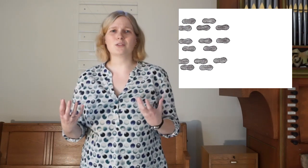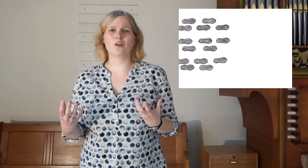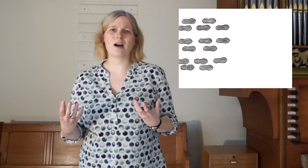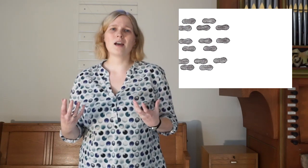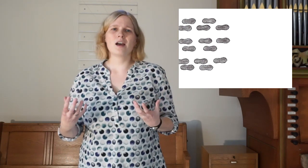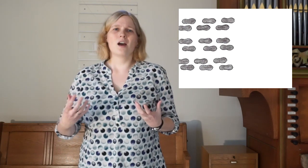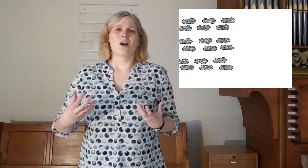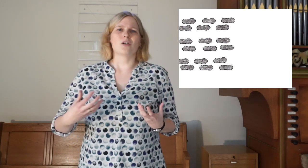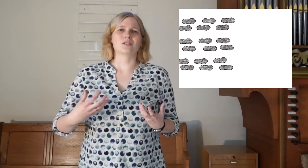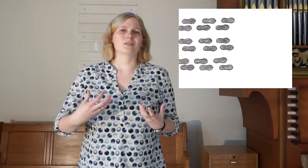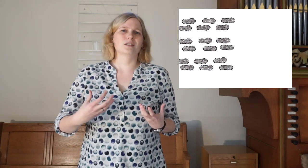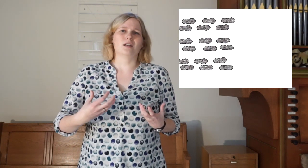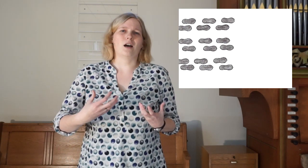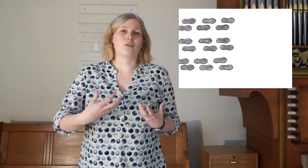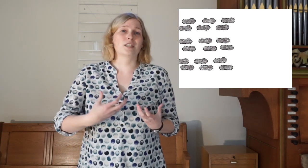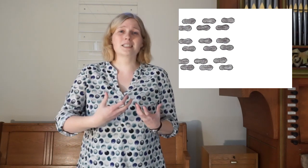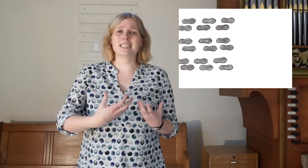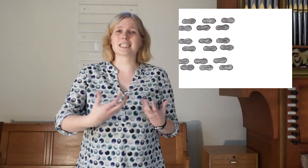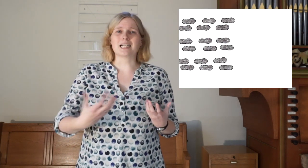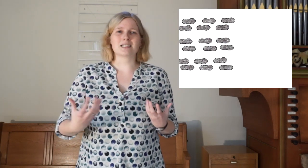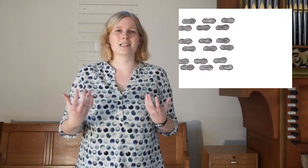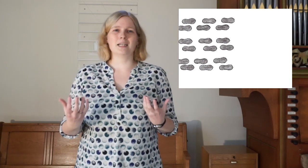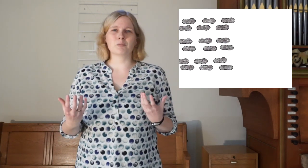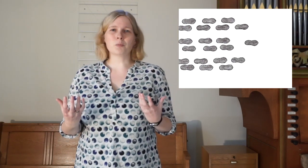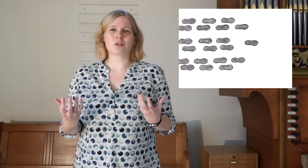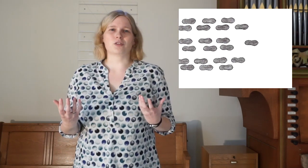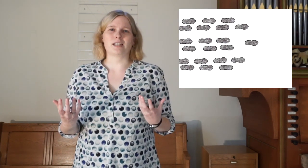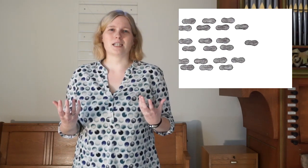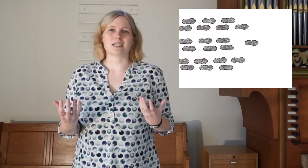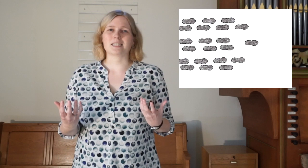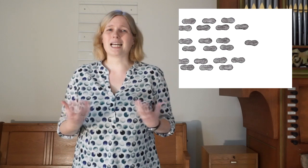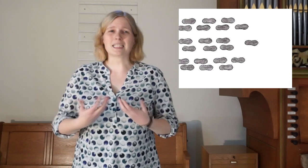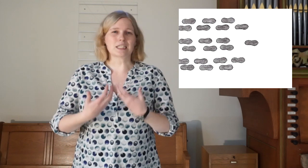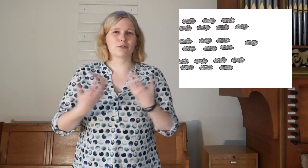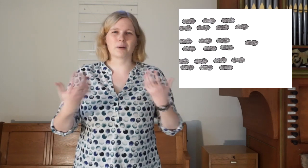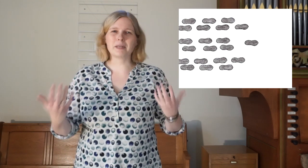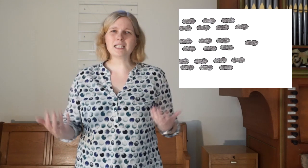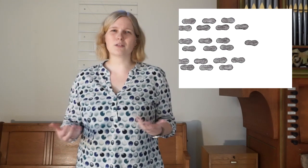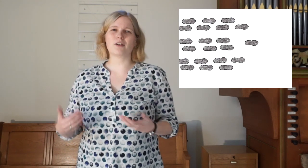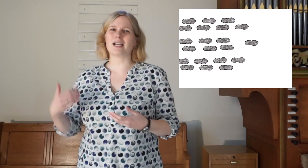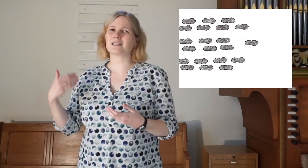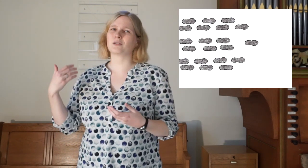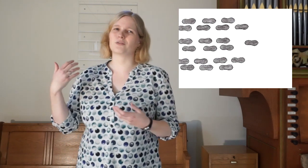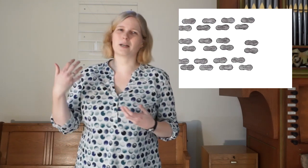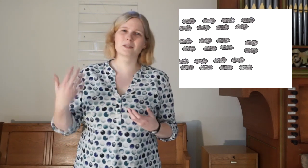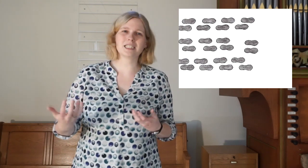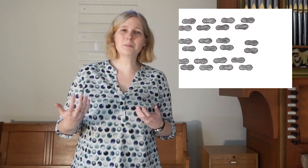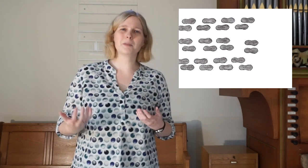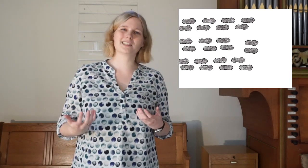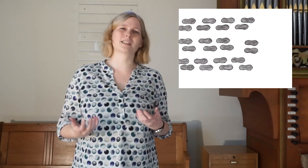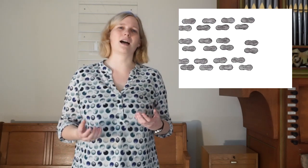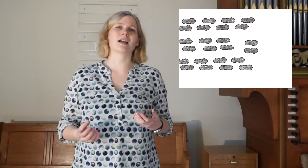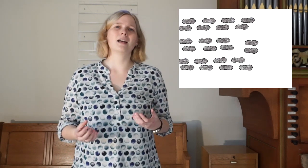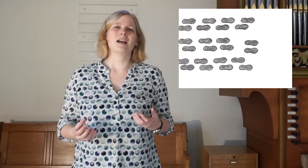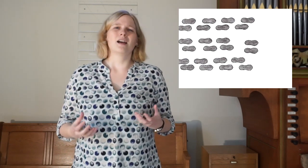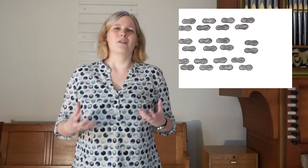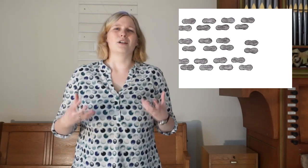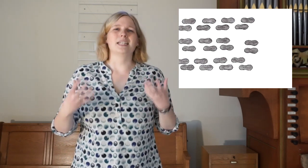war und auf den sie ihr ganzes Leben umgestellt hatten. Sie hatten ihre Familien verlassen und waren mit ihm mitgegangen, weil der